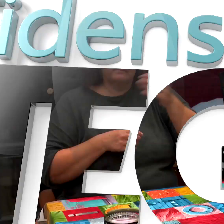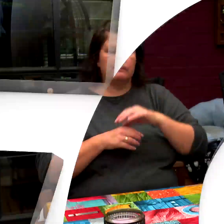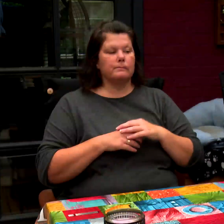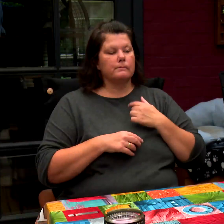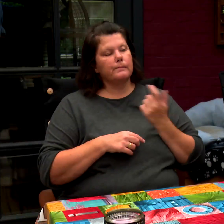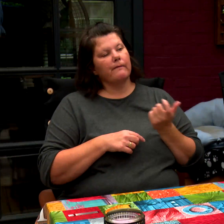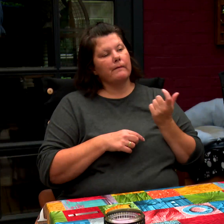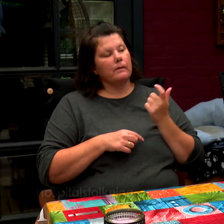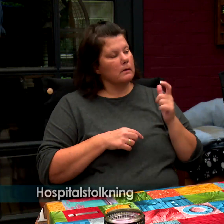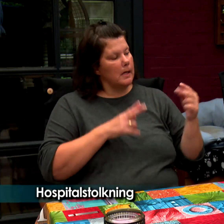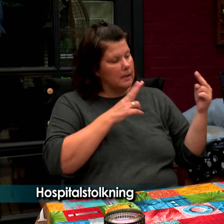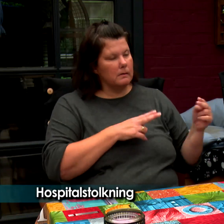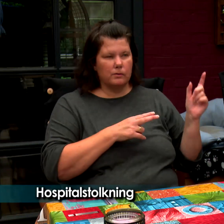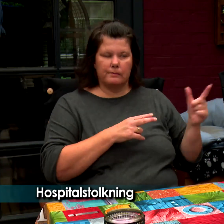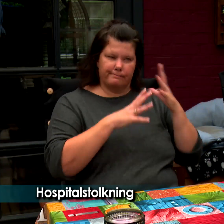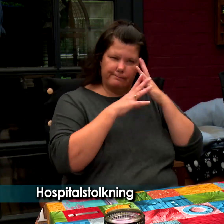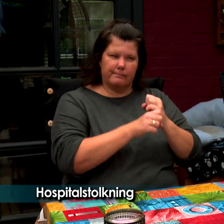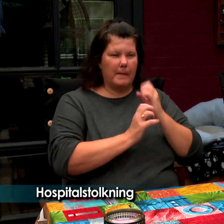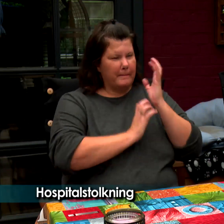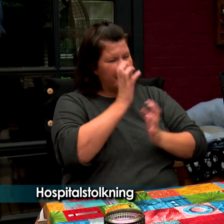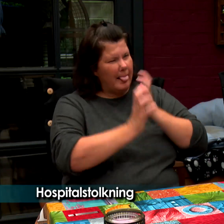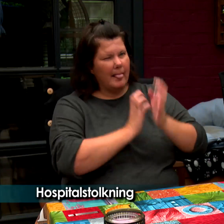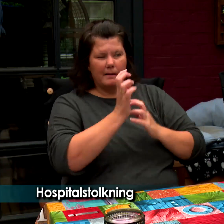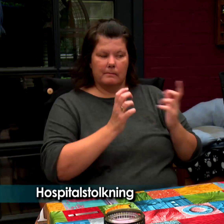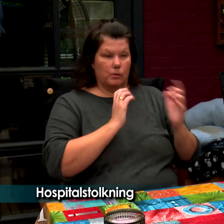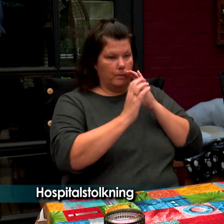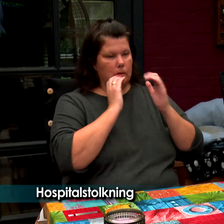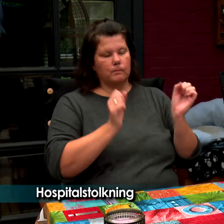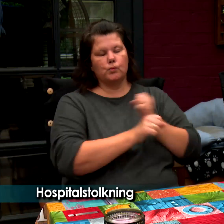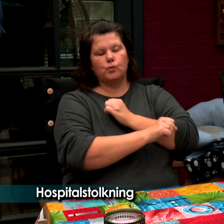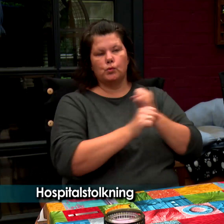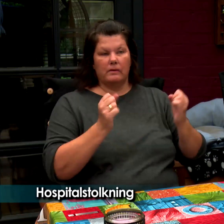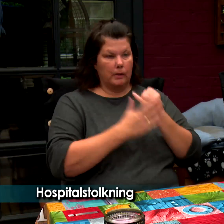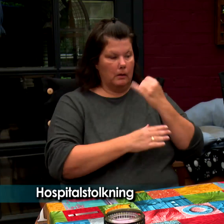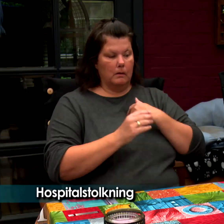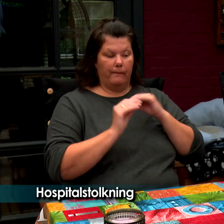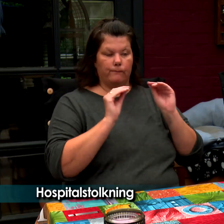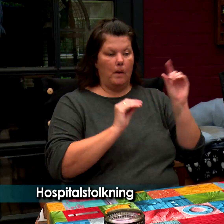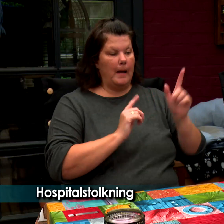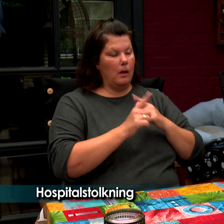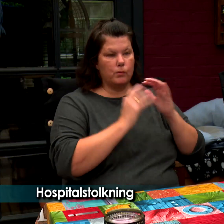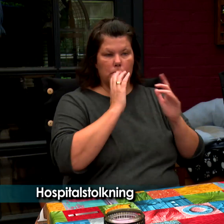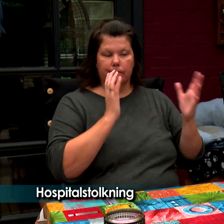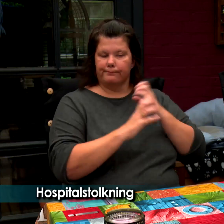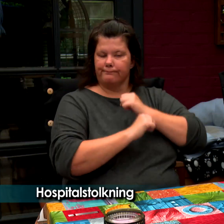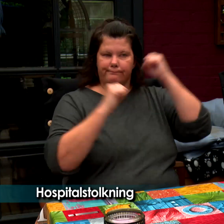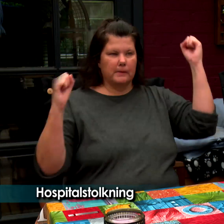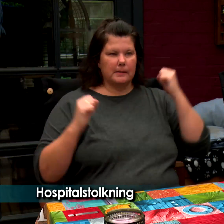Så satte jeg mig ned og ventede ved siden af Rolf. Og han havde så stærke smerter, at han lukkede sig helt ind i sig selv. Så kommunikation med ham var